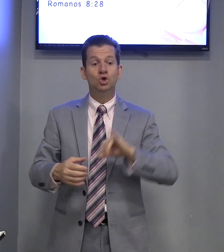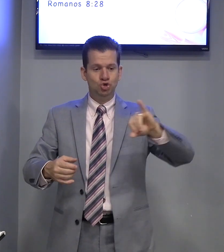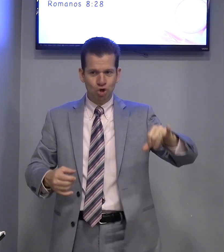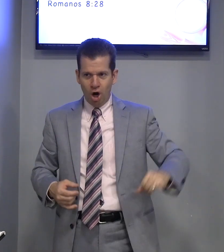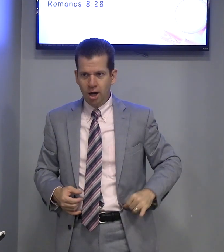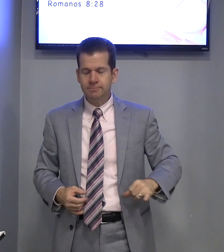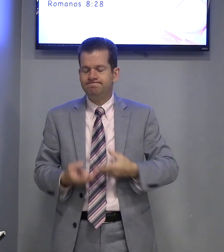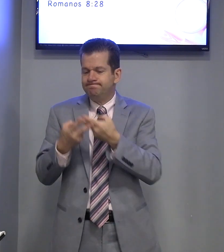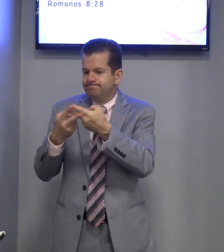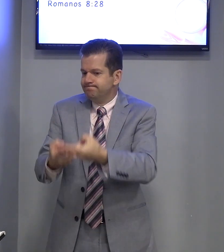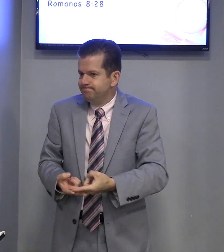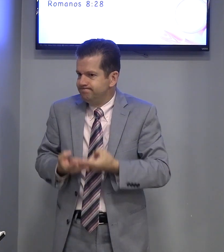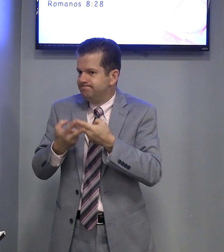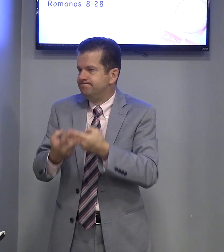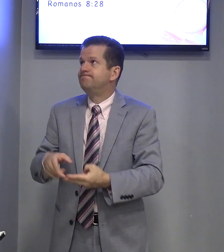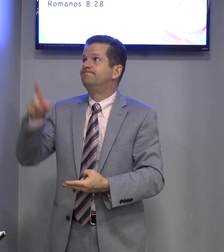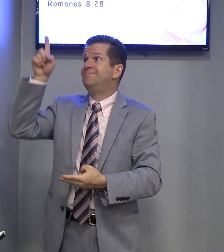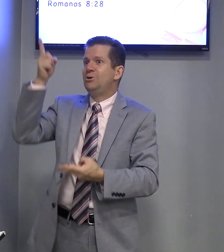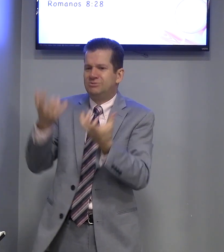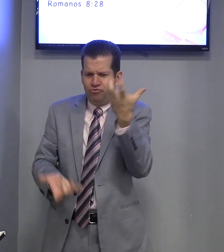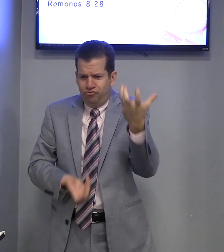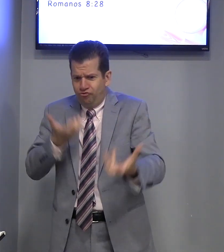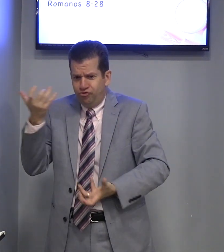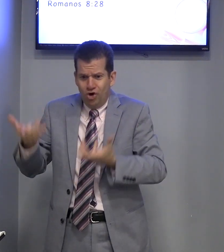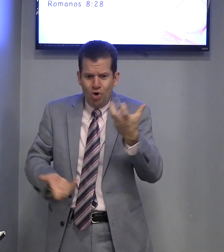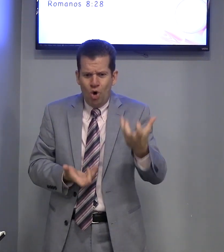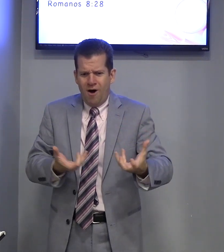Jó. Deu fogo.